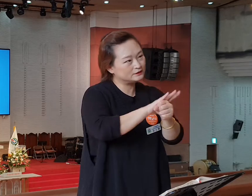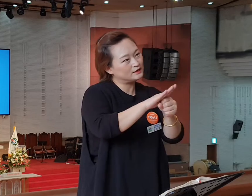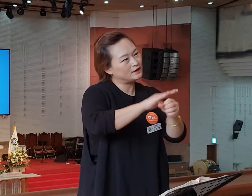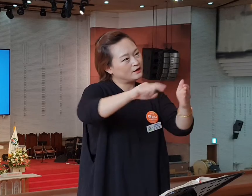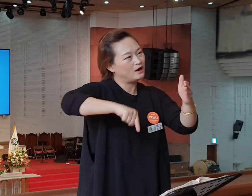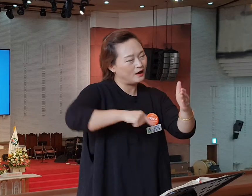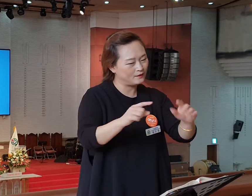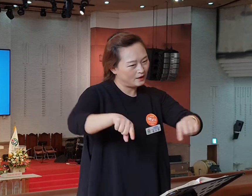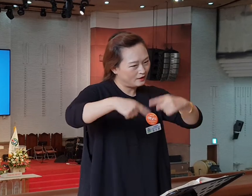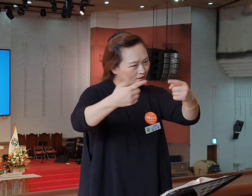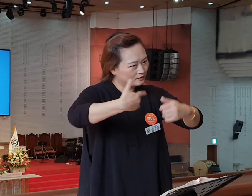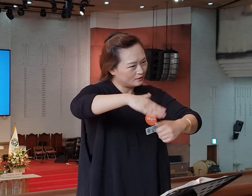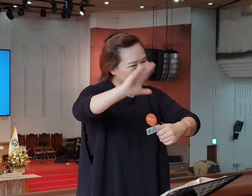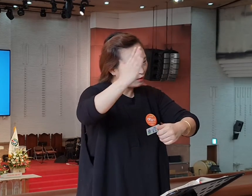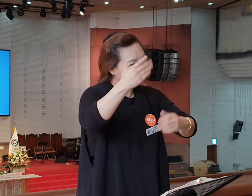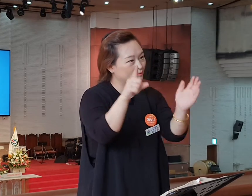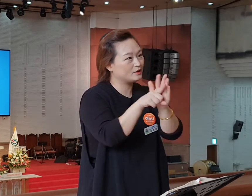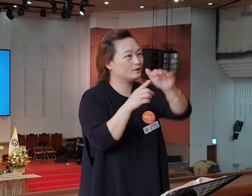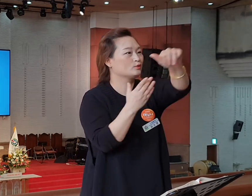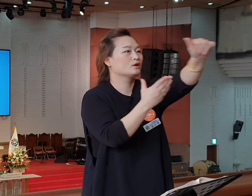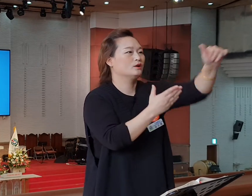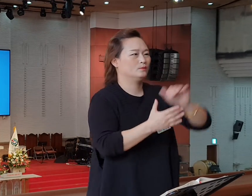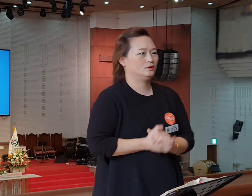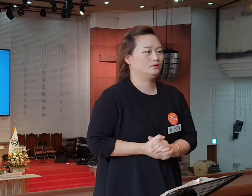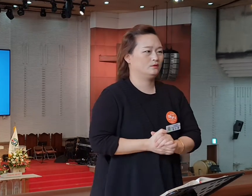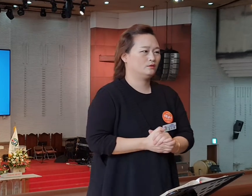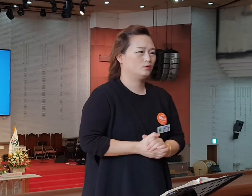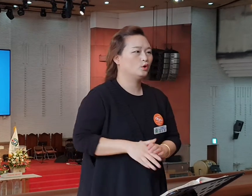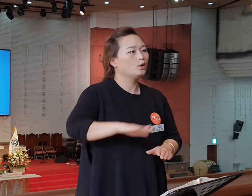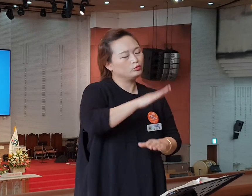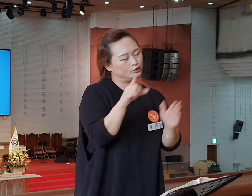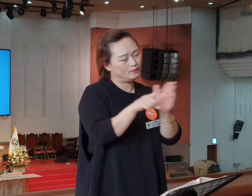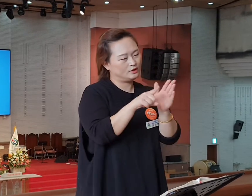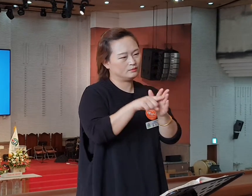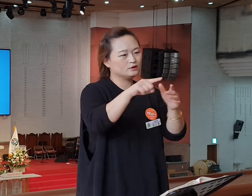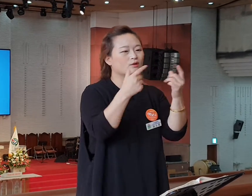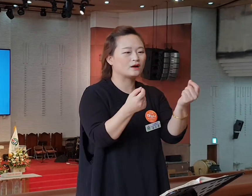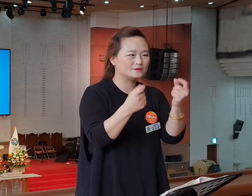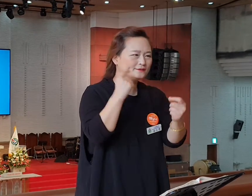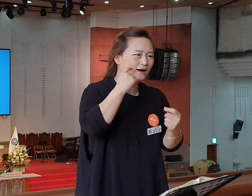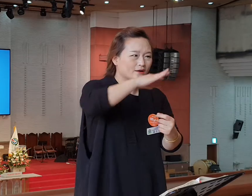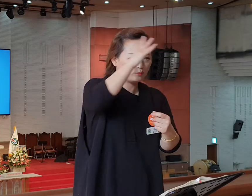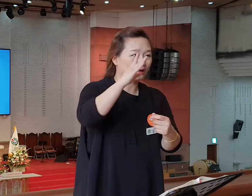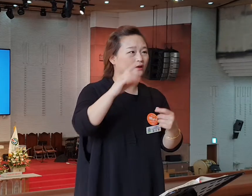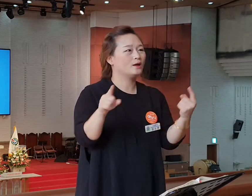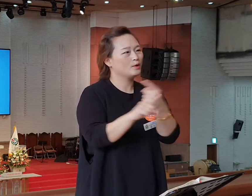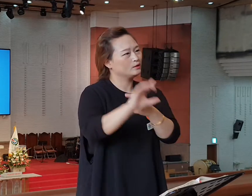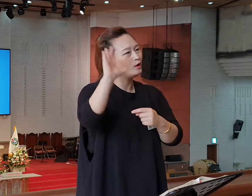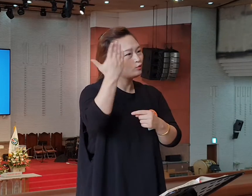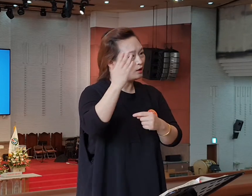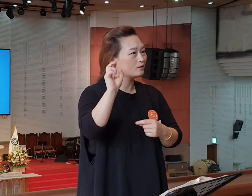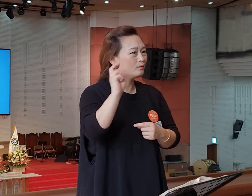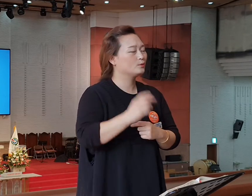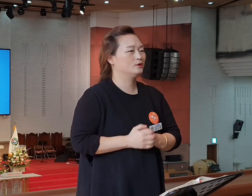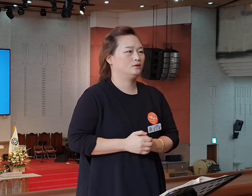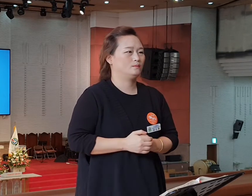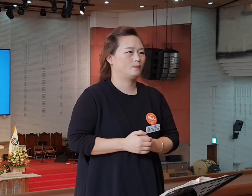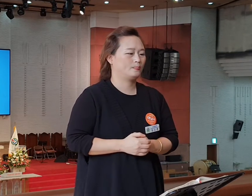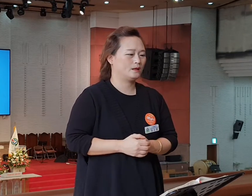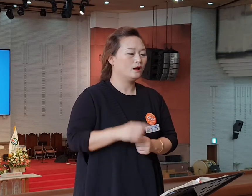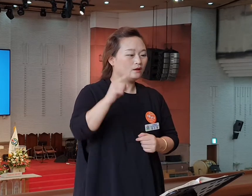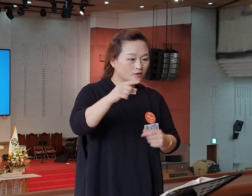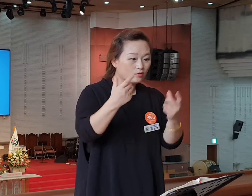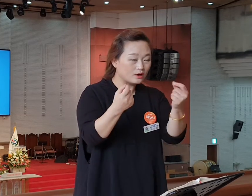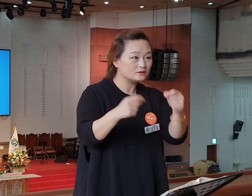들어가게 되는 줄 믿습니다. 우리의 신앙은 그렇게 아름다워하죠. 에베소에도 그렇게 발전해가고 깊은